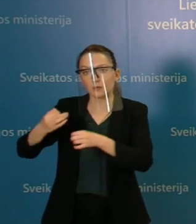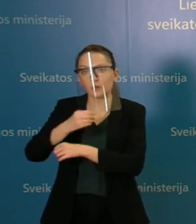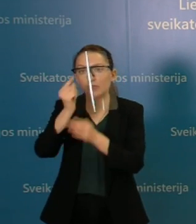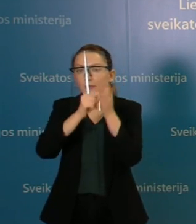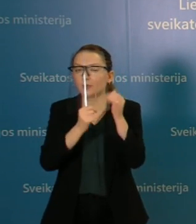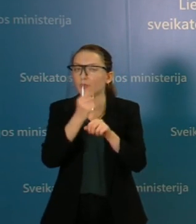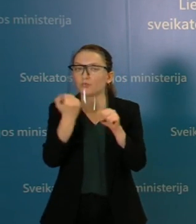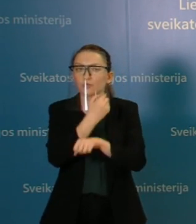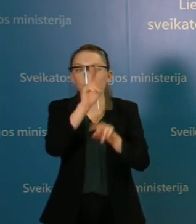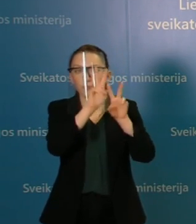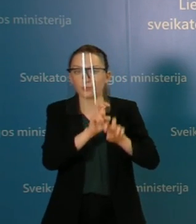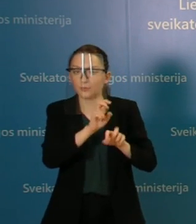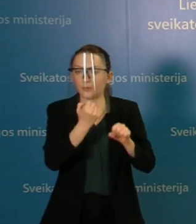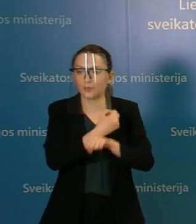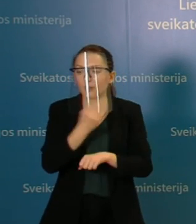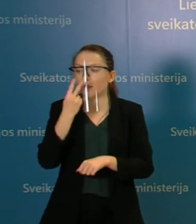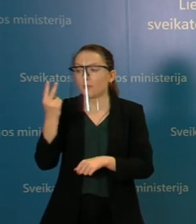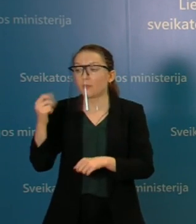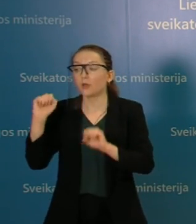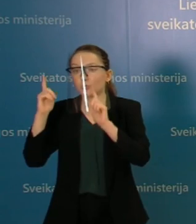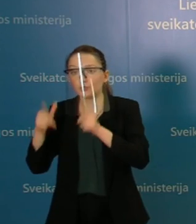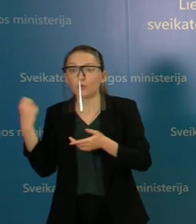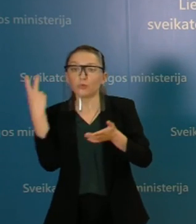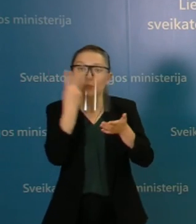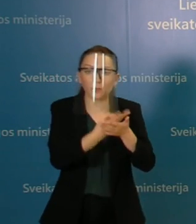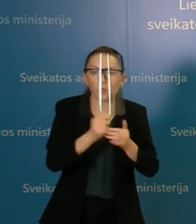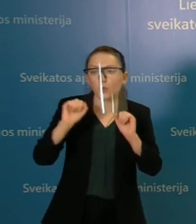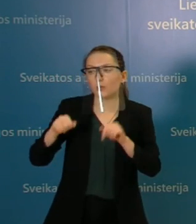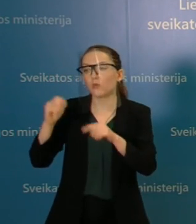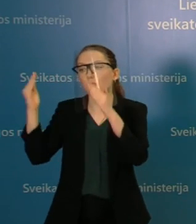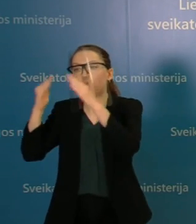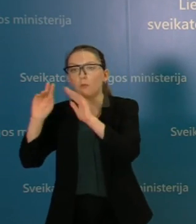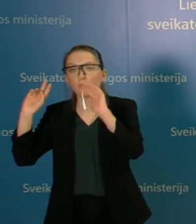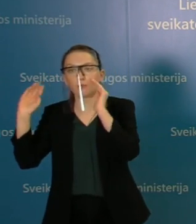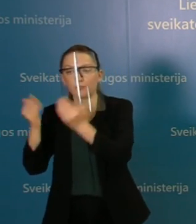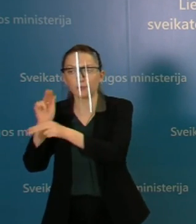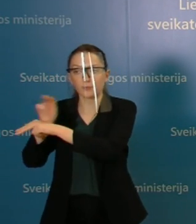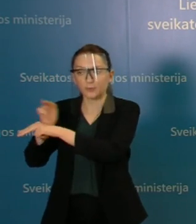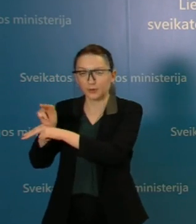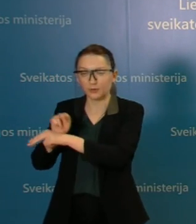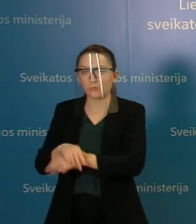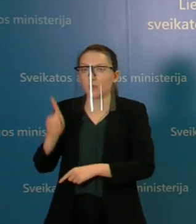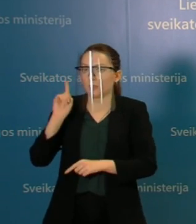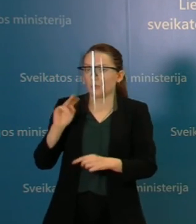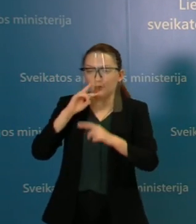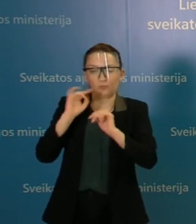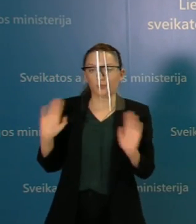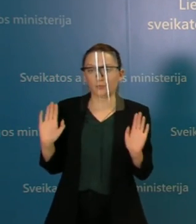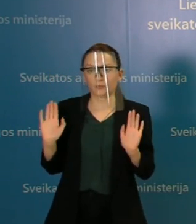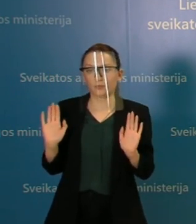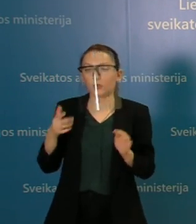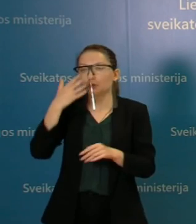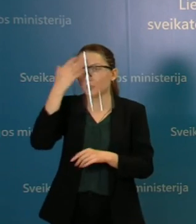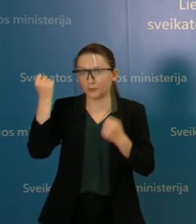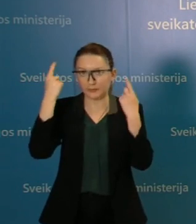peržiūrimi, ką tikrai reikia vežti į gydimo įstaigą, kas gali būti gydamas namuose, bet nenorėčiau tikrai suklaidinti, nes aš jų